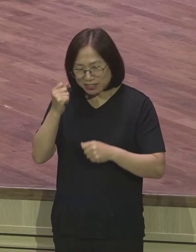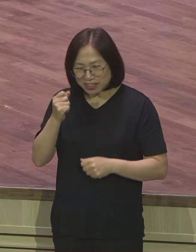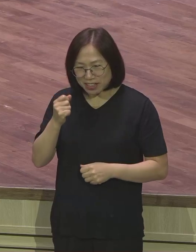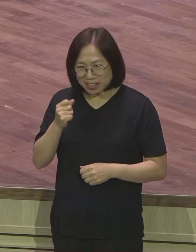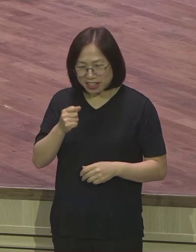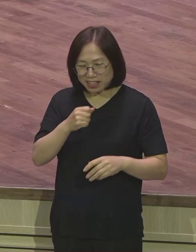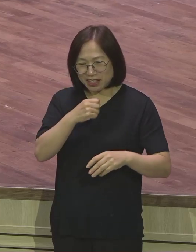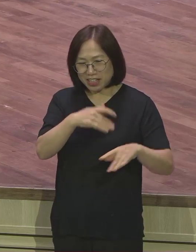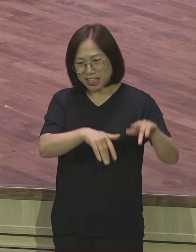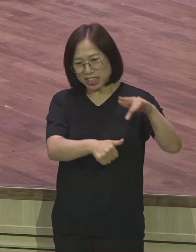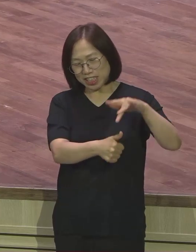어떡하지?